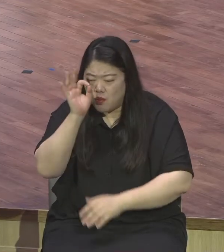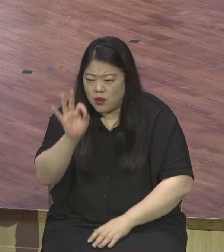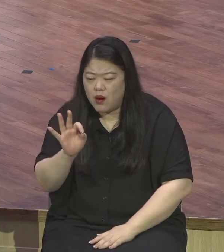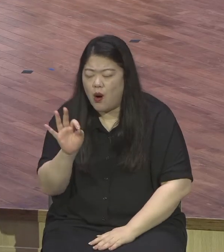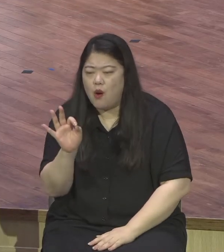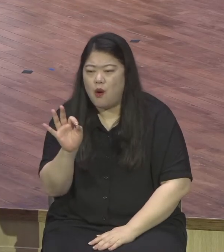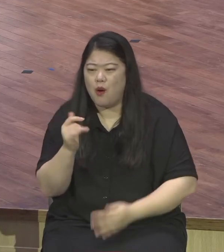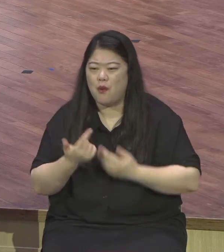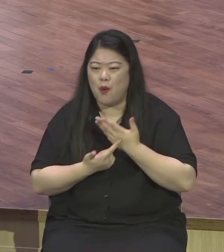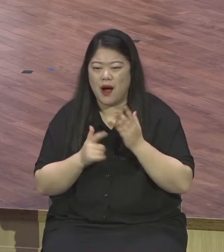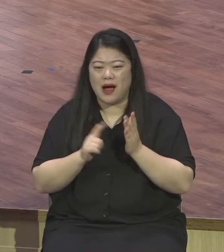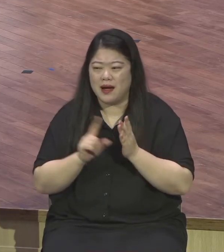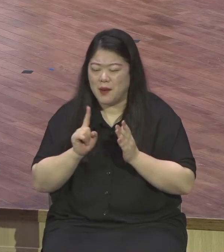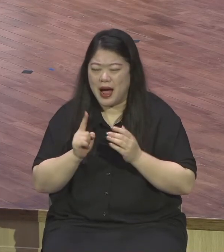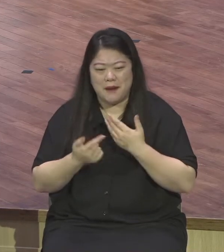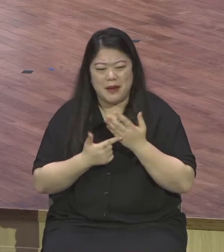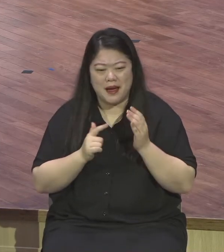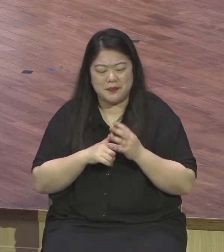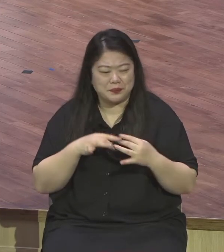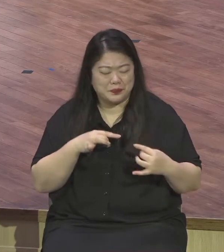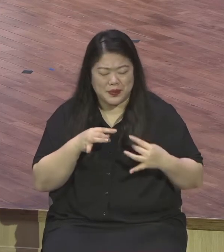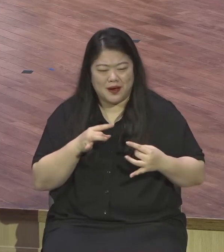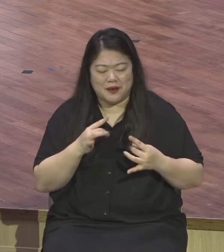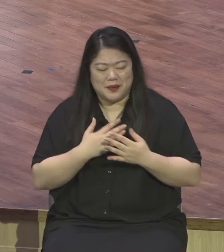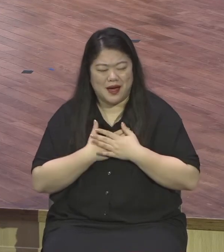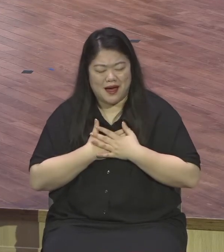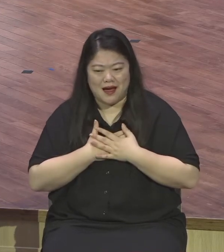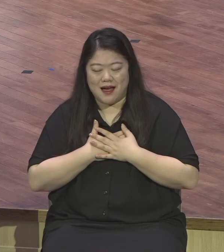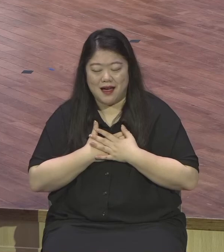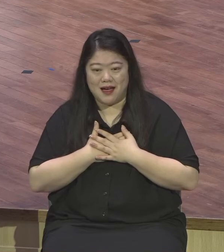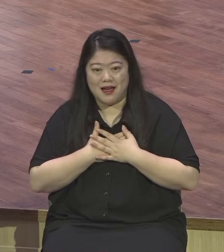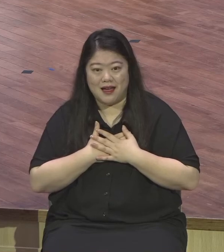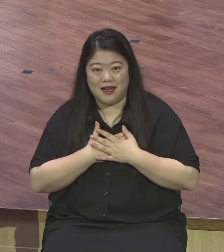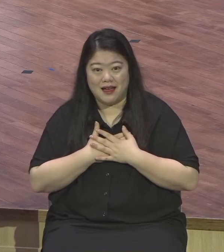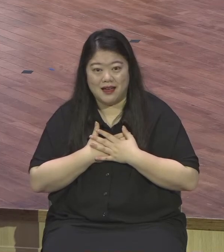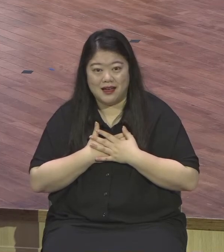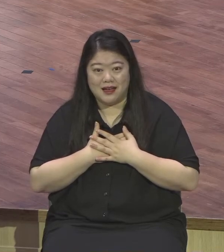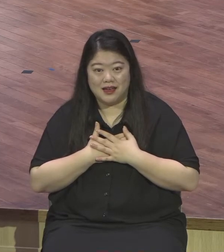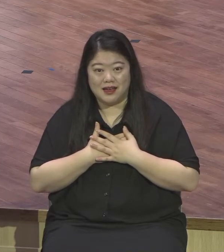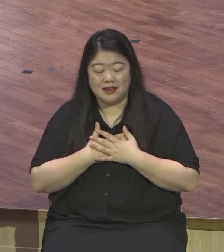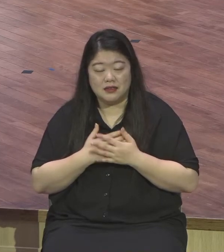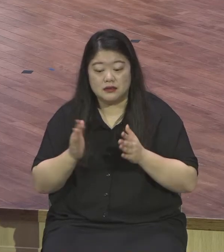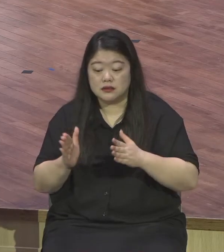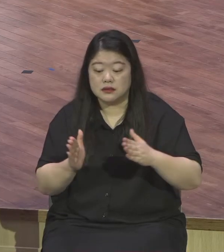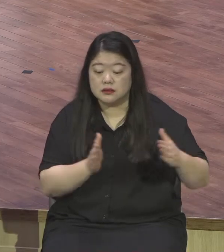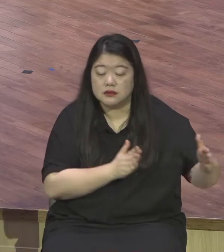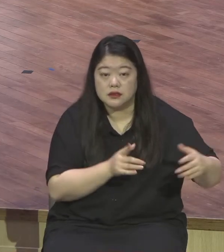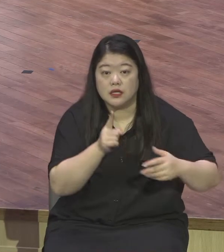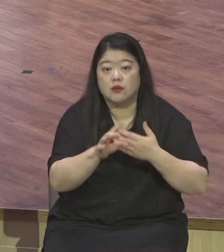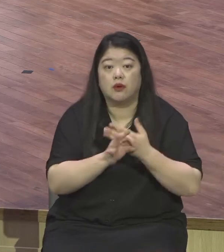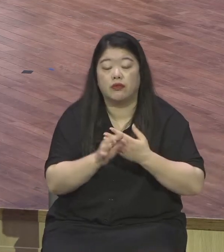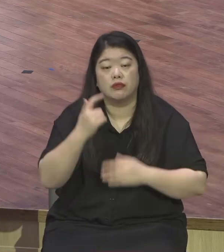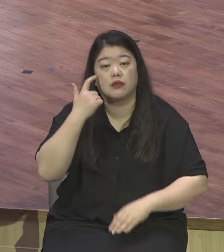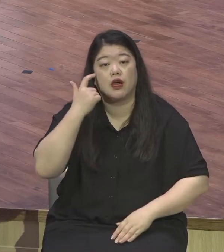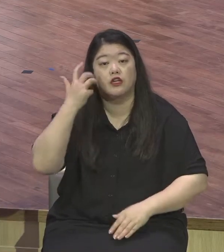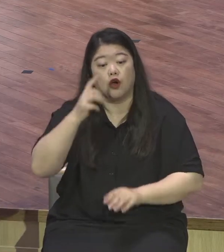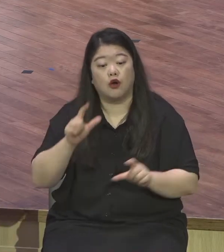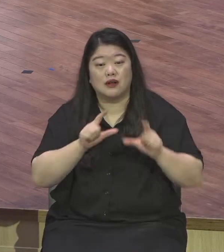뭉클하게 하죠. 우리의 이제는 영적인 삶도 우리가 올림픽을 통해서 우리 선수들이